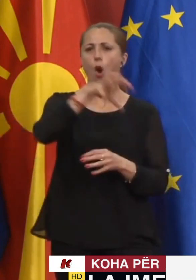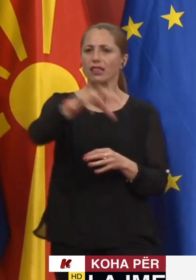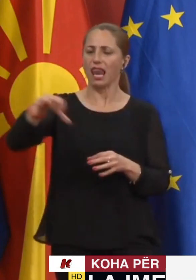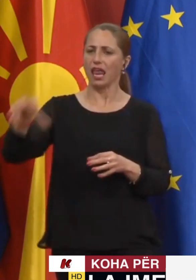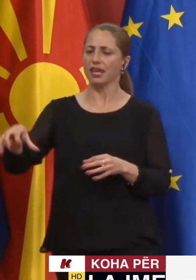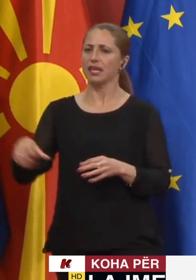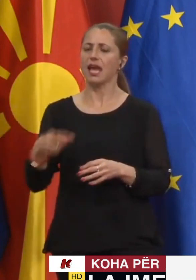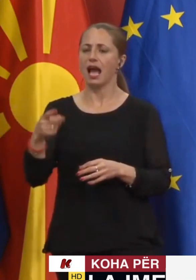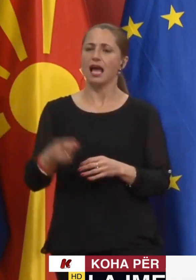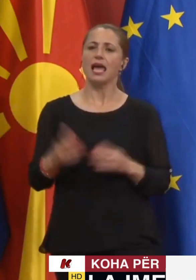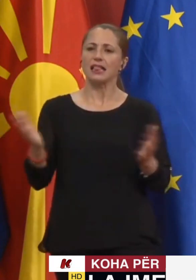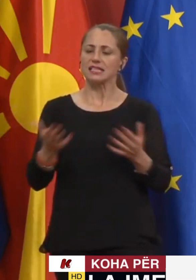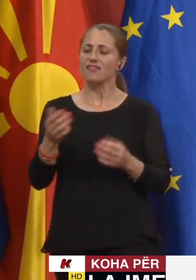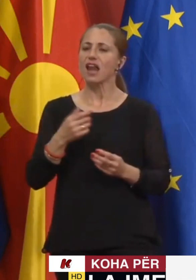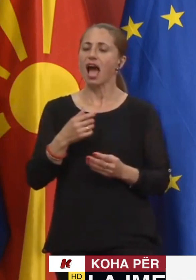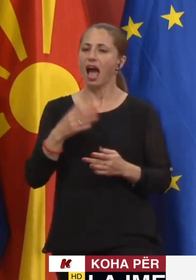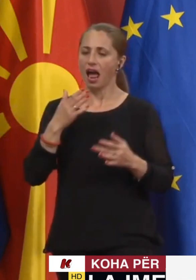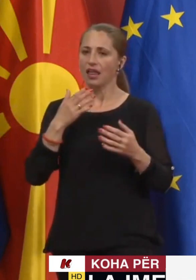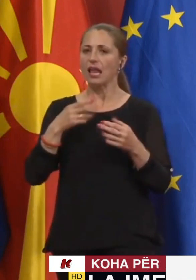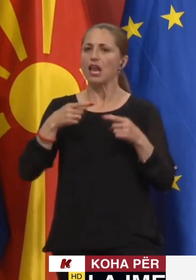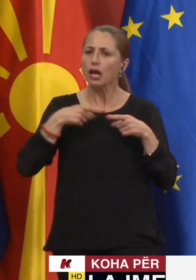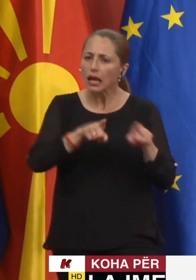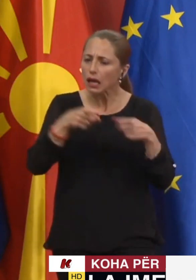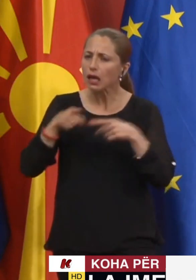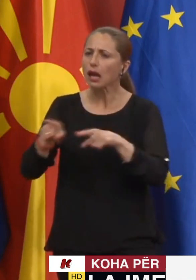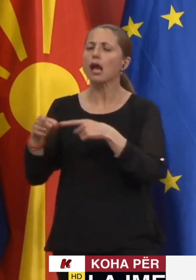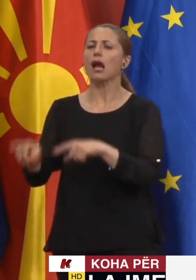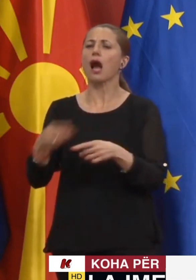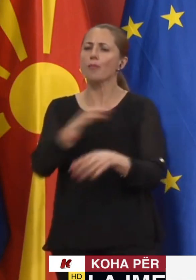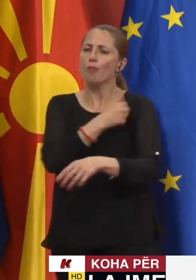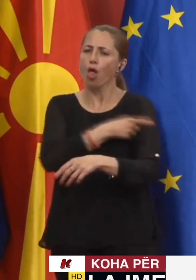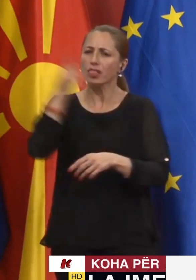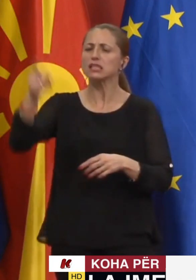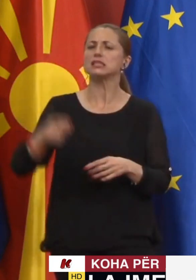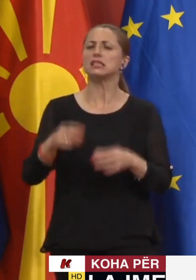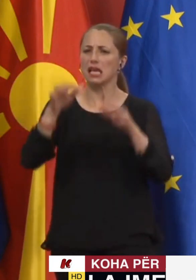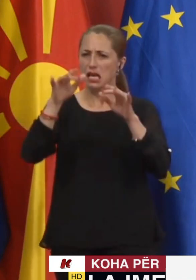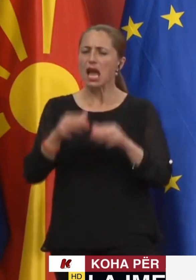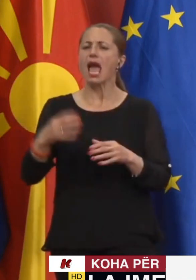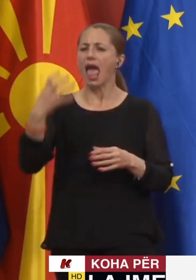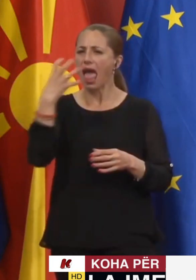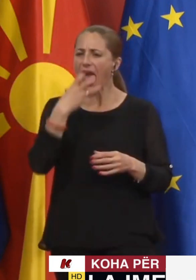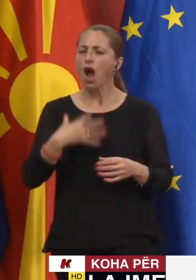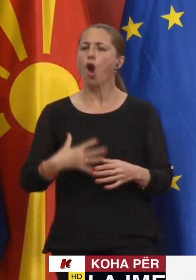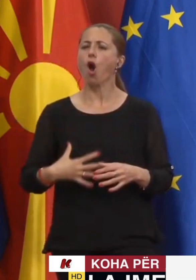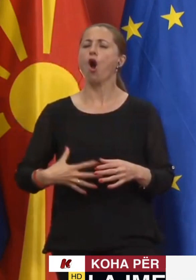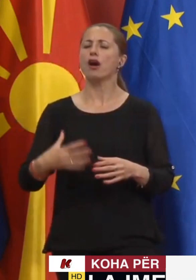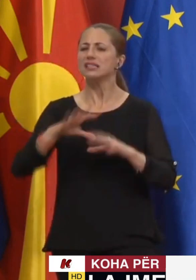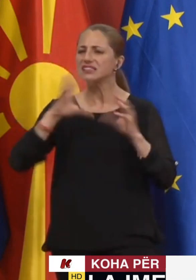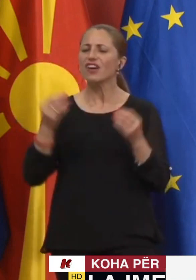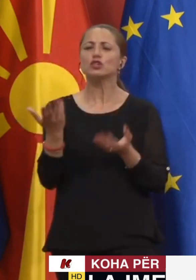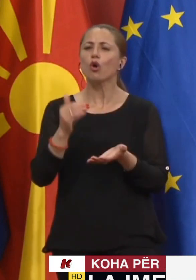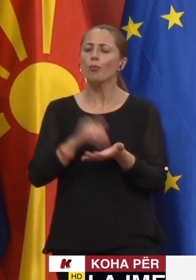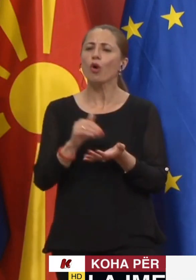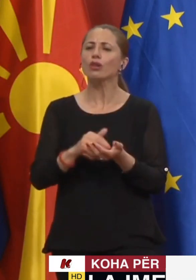procesit të skriningut dhe nga rezultatet. Dere tani vetëm një person ka dalë pozitiv. Aj tha se sotë në Komisionin